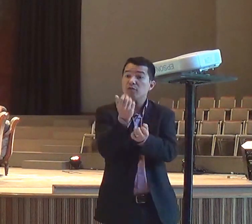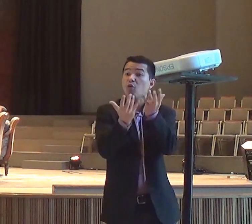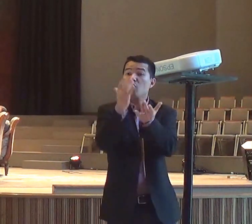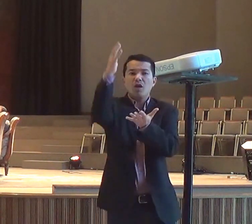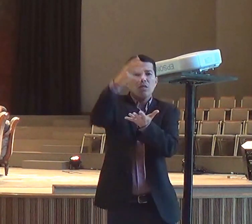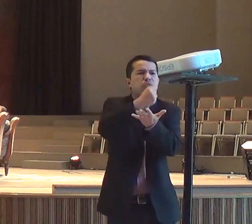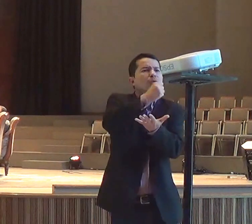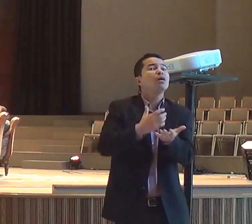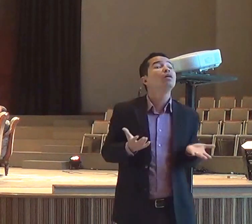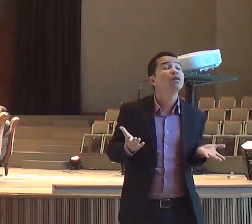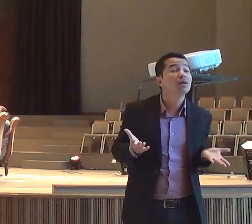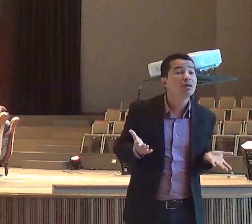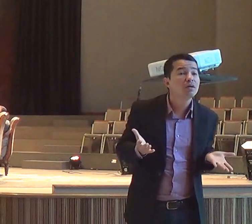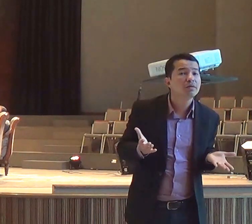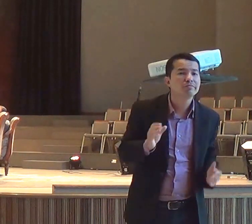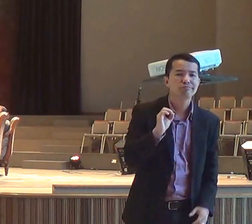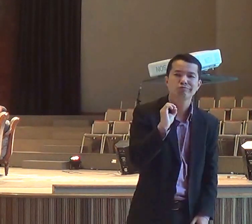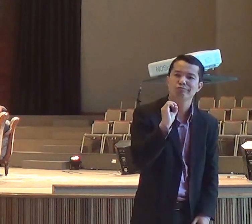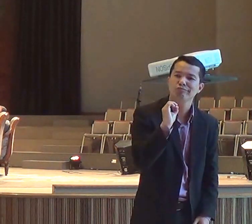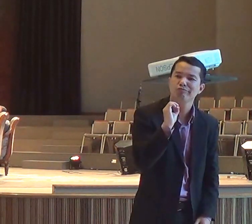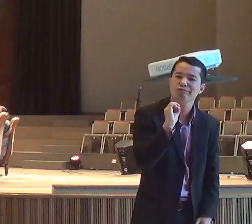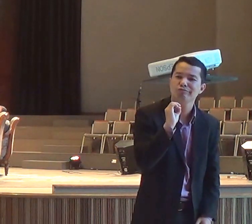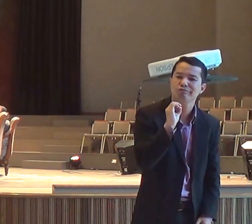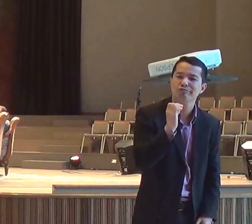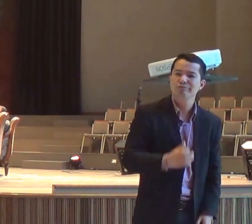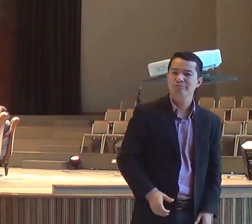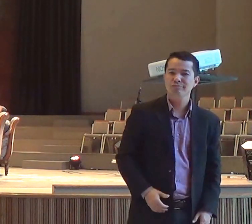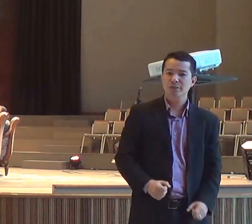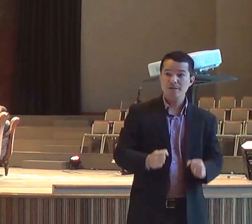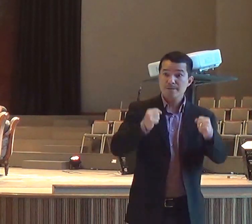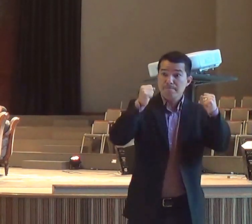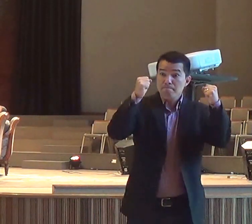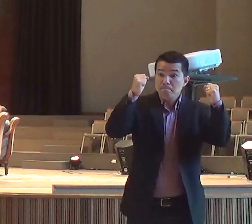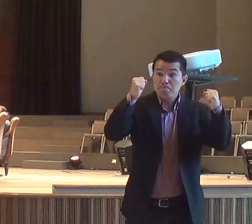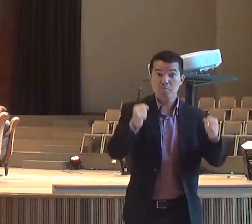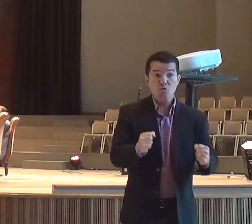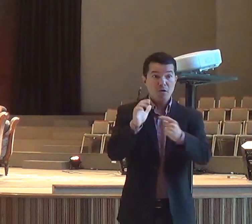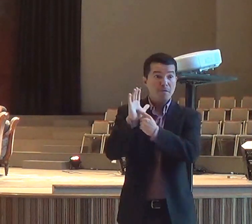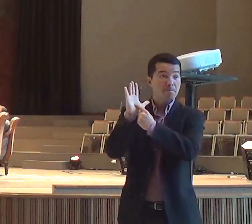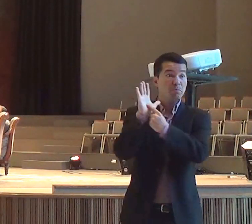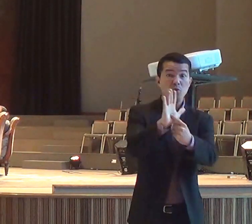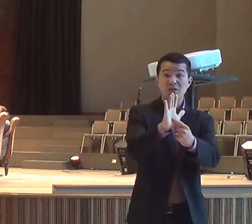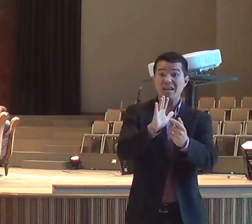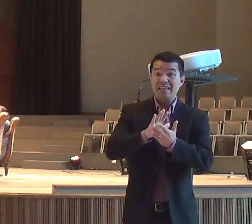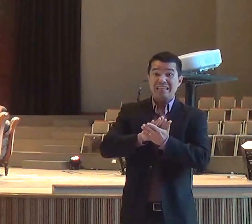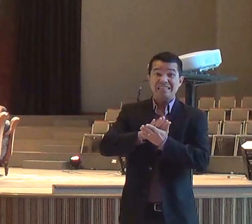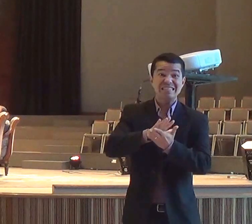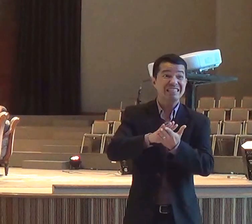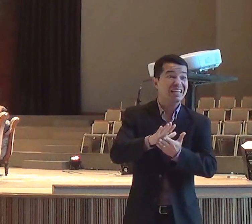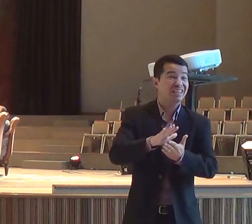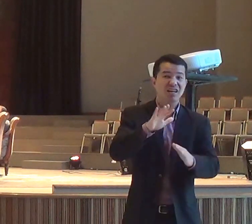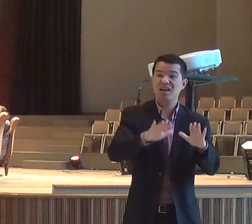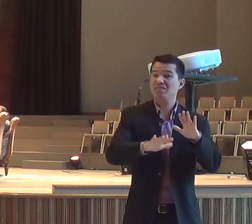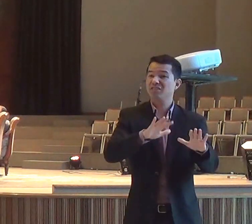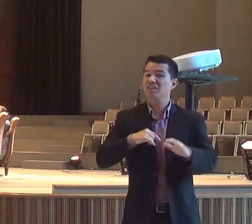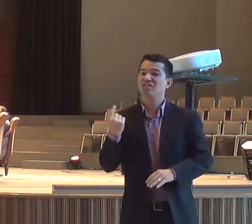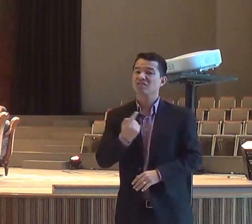verdadeiramente, poderoso, às vezes, nós, não conseguimos, discernir, a voz do